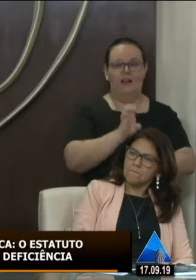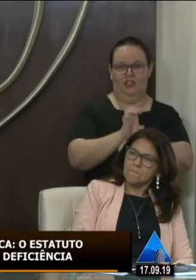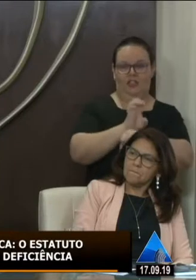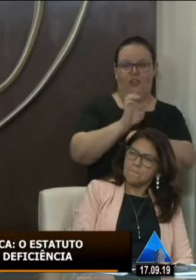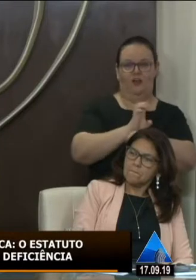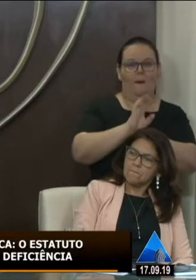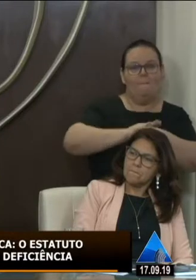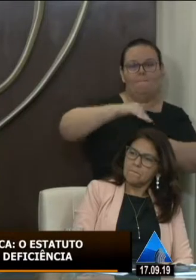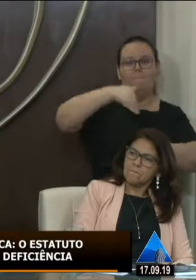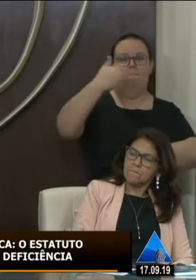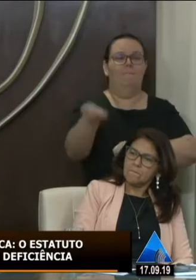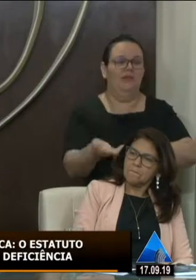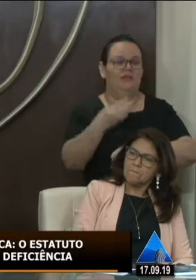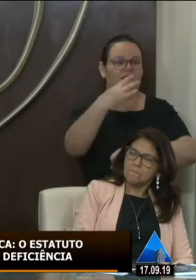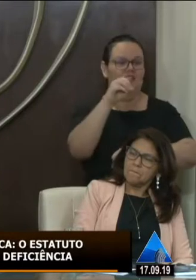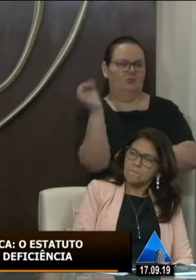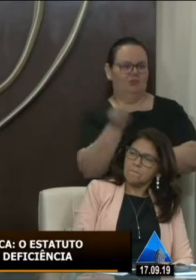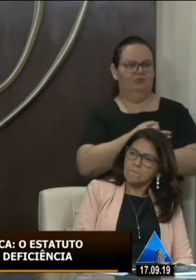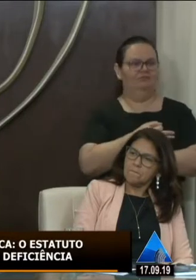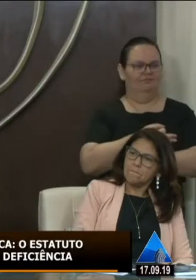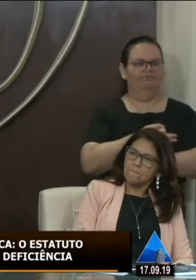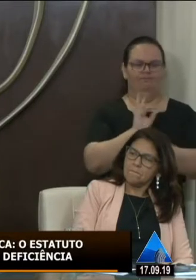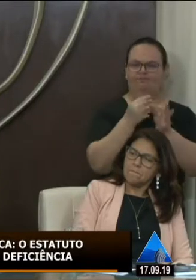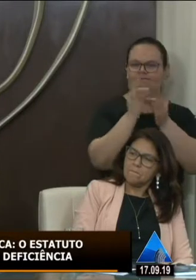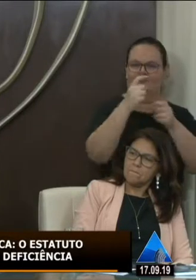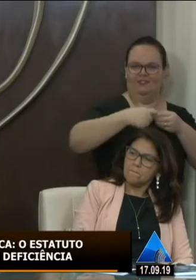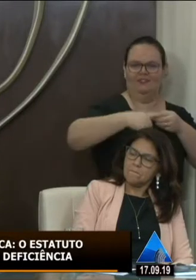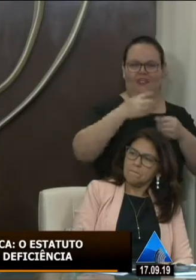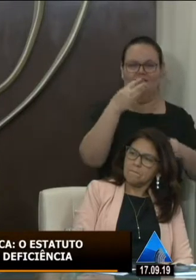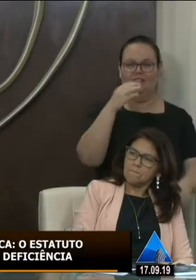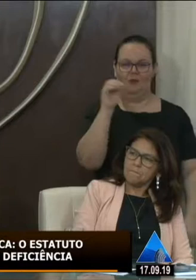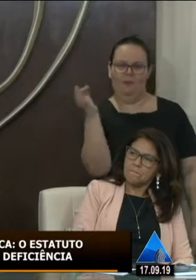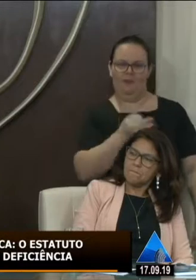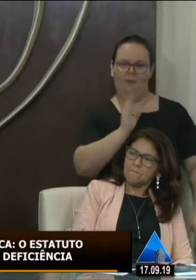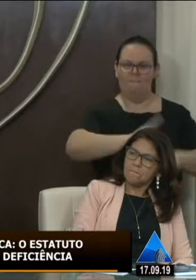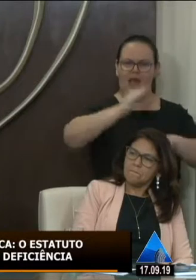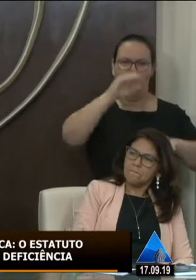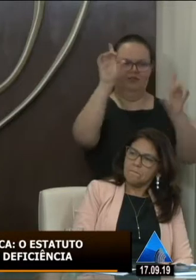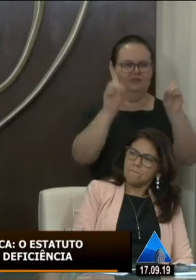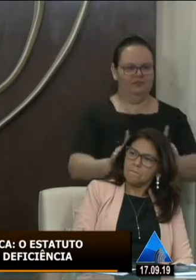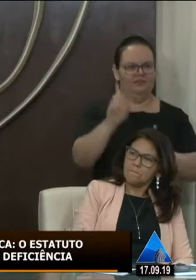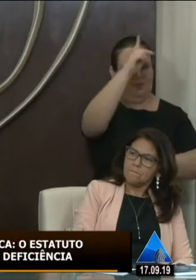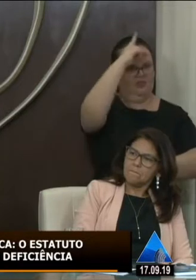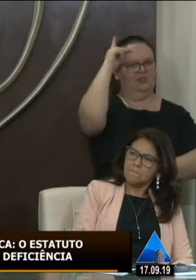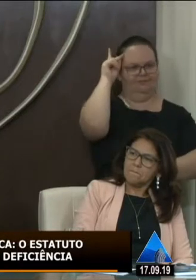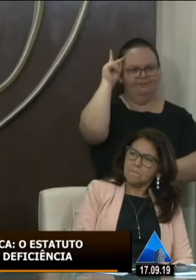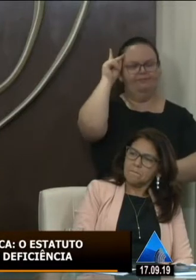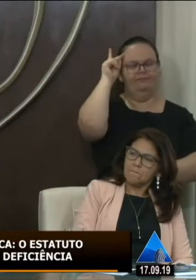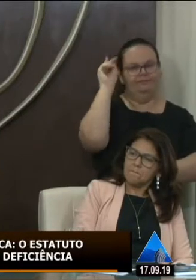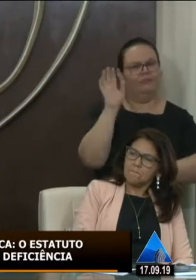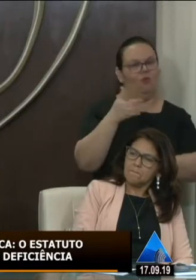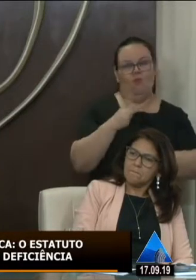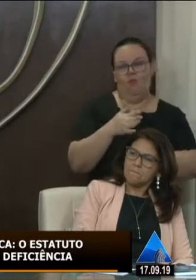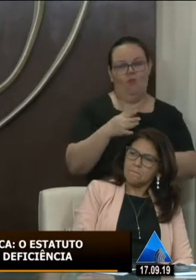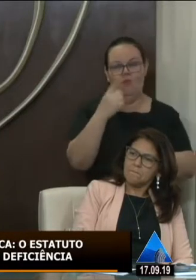% temos cidades no Alto Oeste que ultrapassam 30% da sua população com algum tipo de